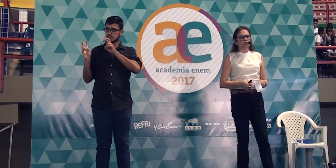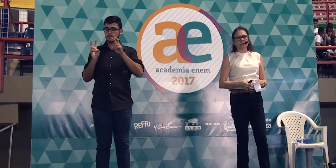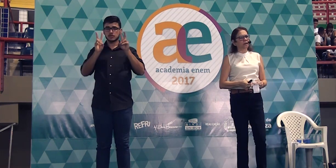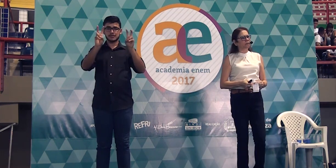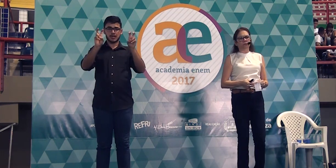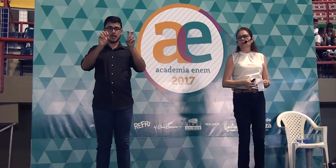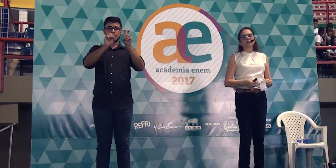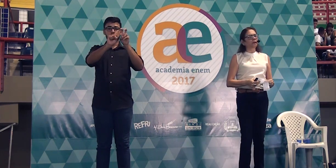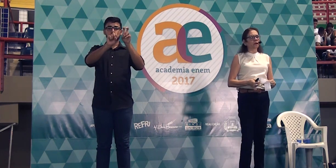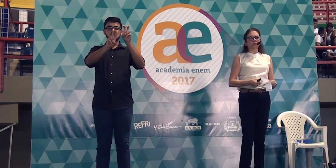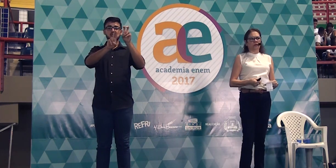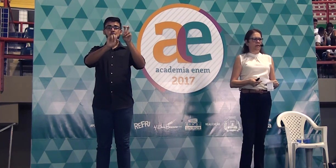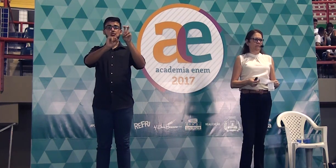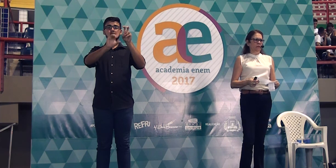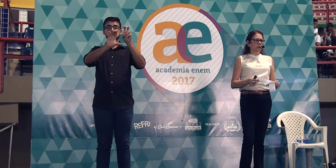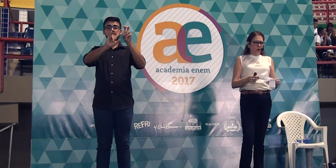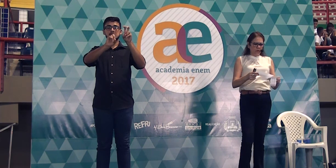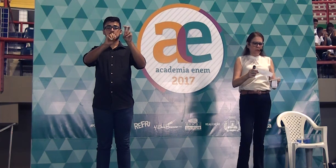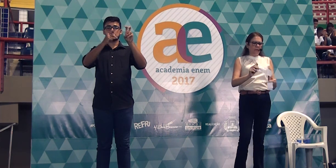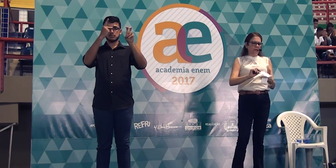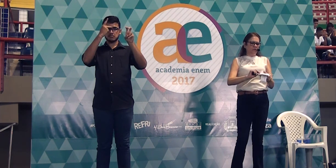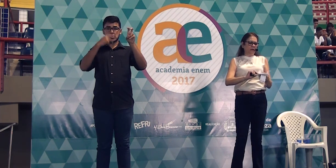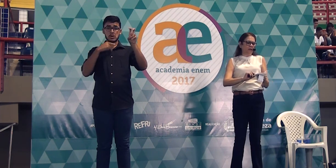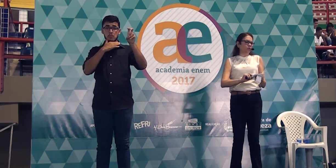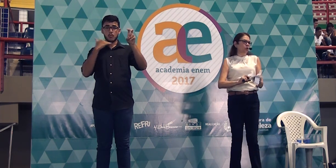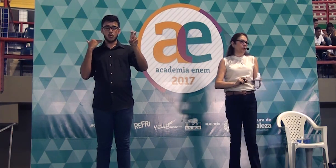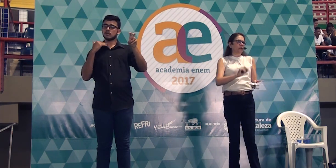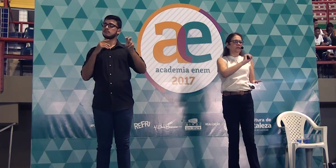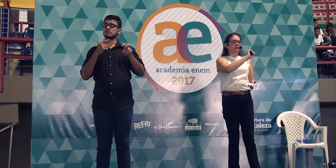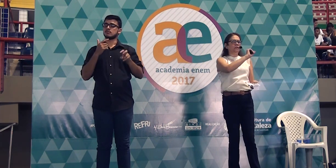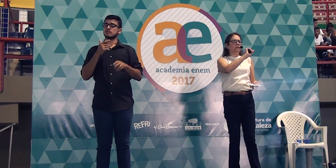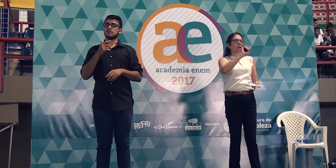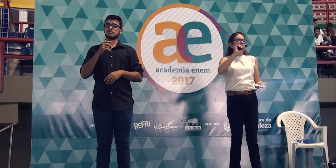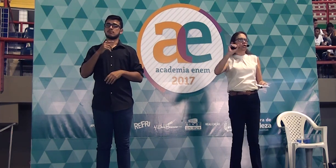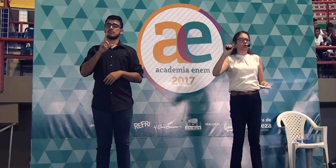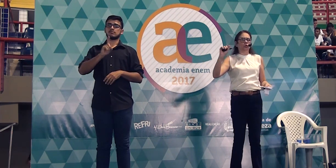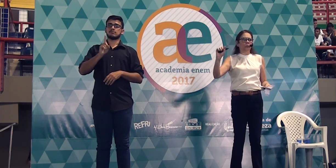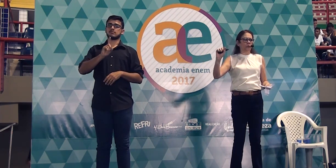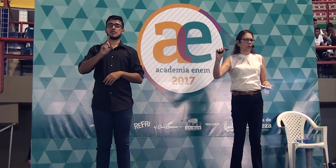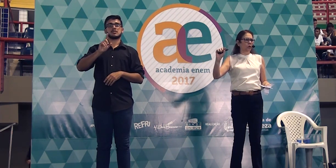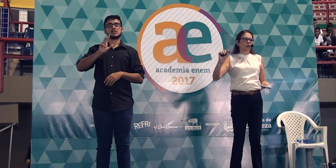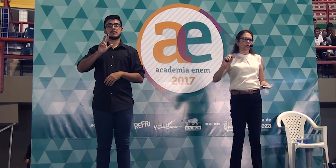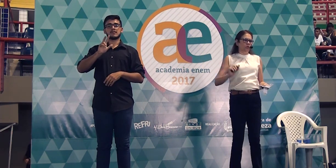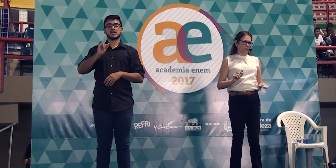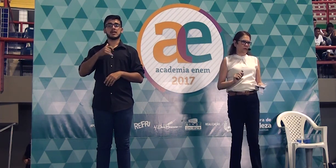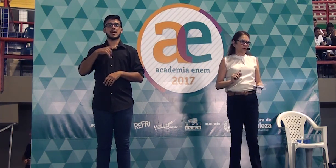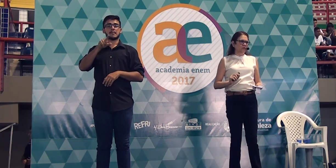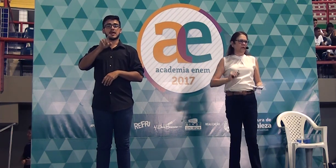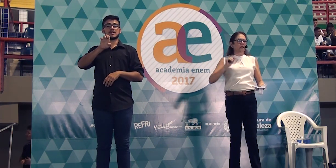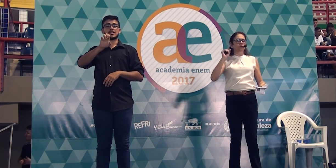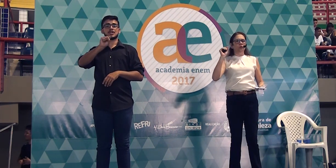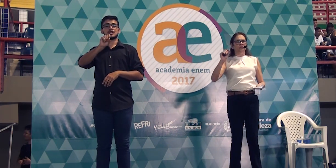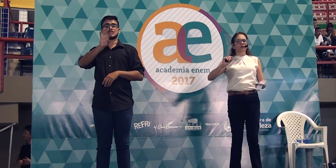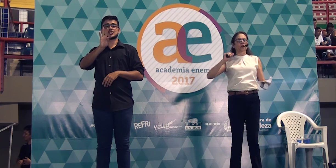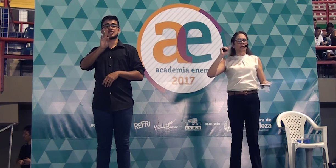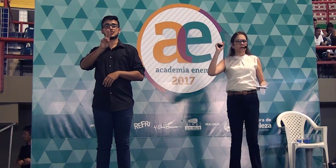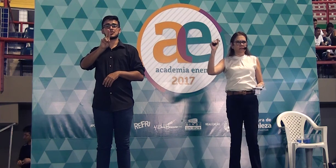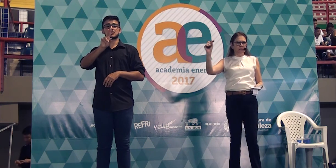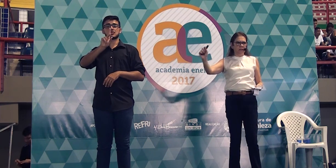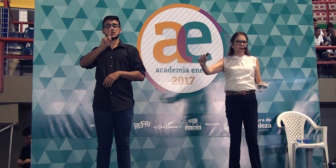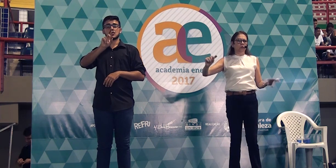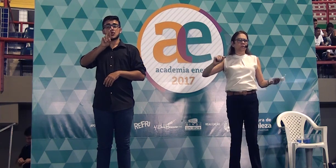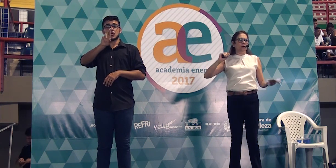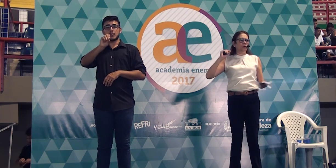suicídio mesmo, não tem. Como também não vai ter um nome com esse tema, estupro, com o nome. Vai ter um nome